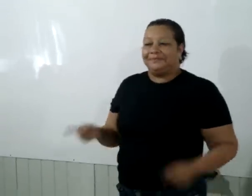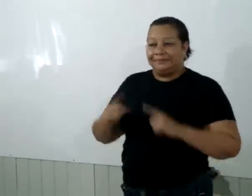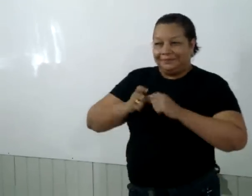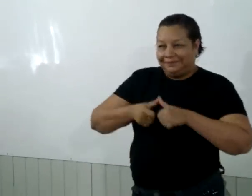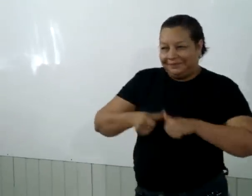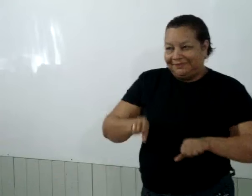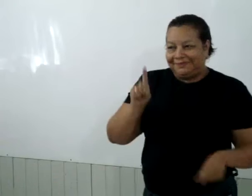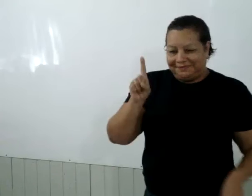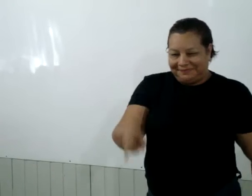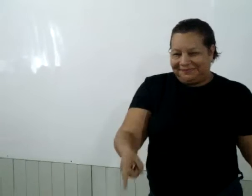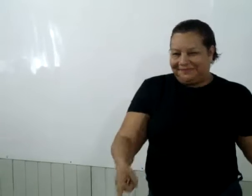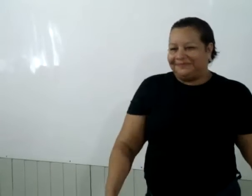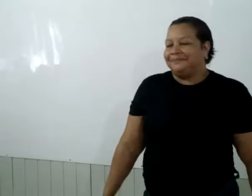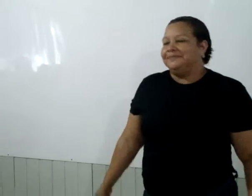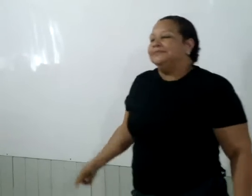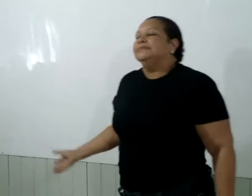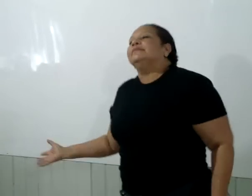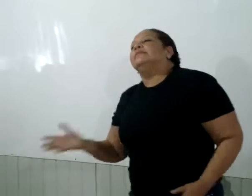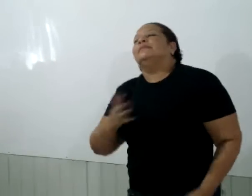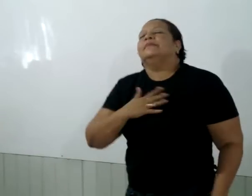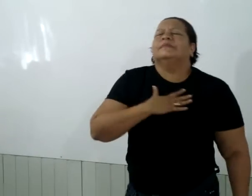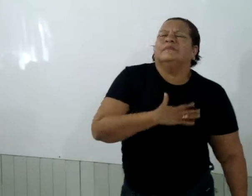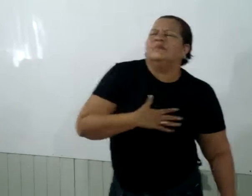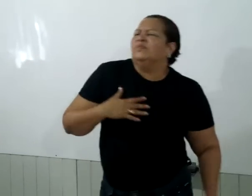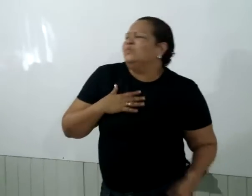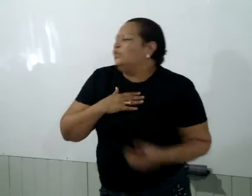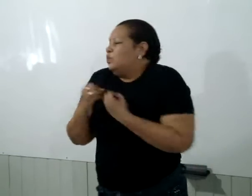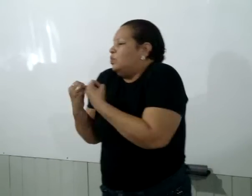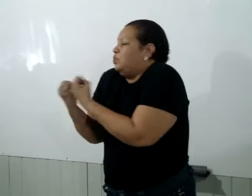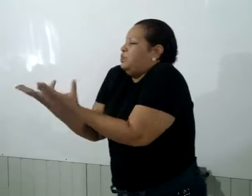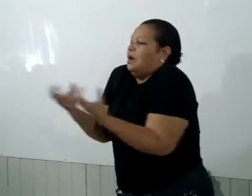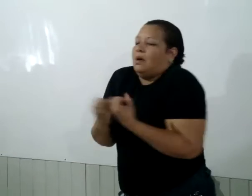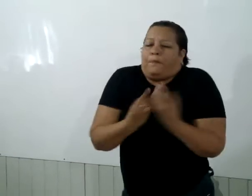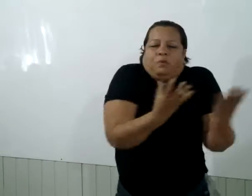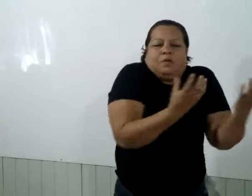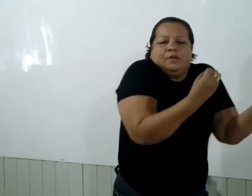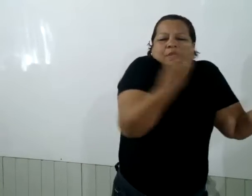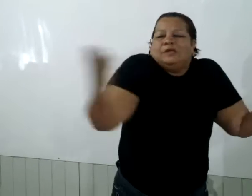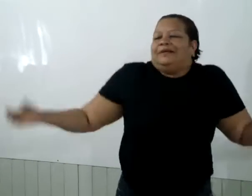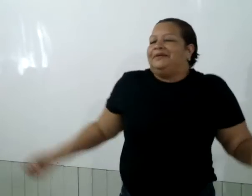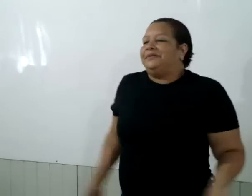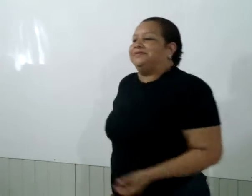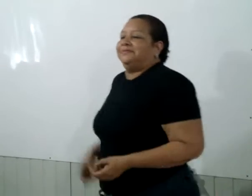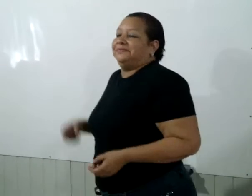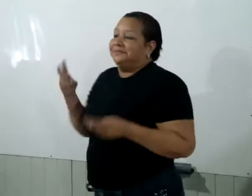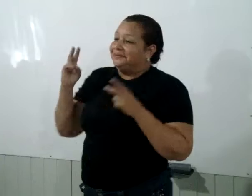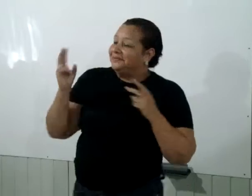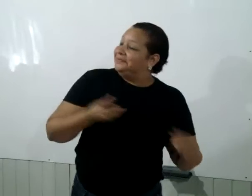fique aqui Meu peito agora é de espalha E o